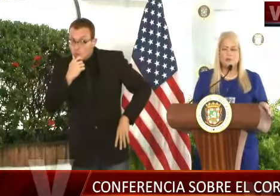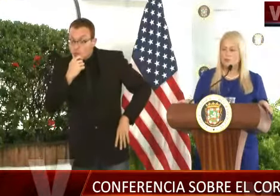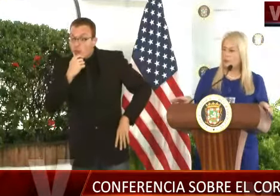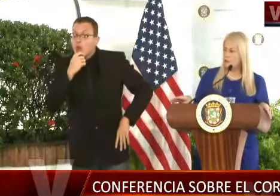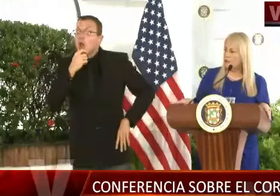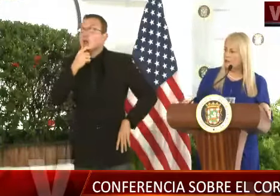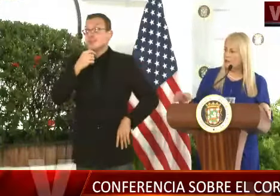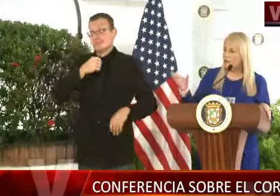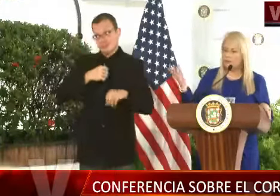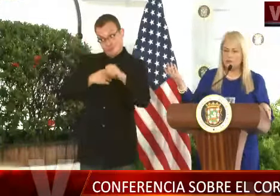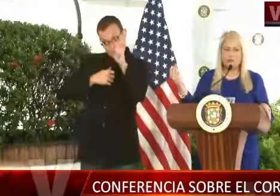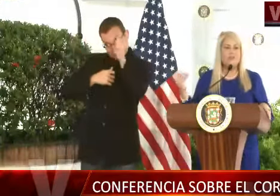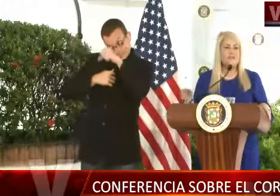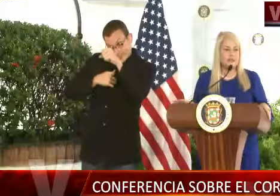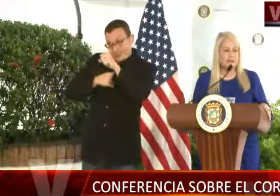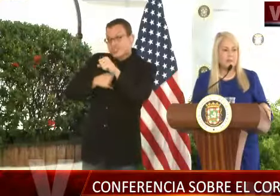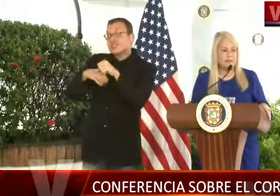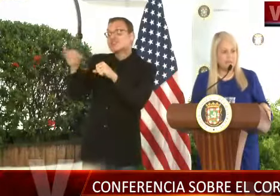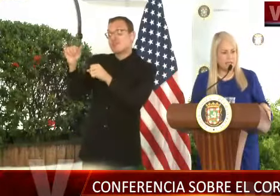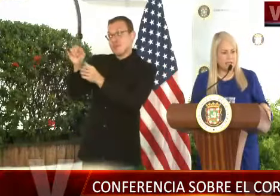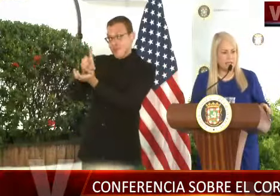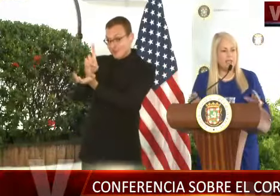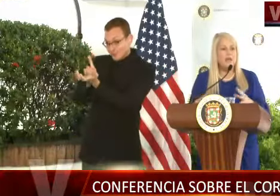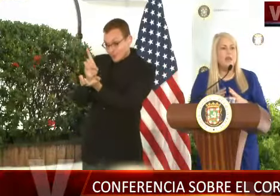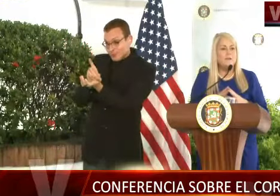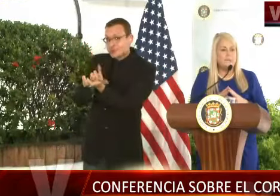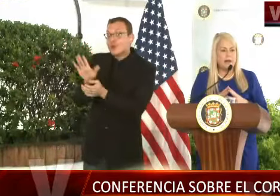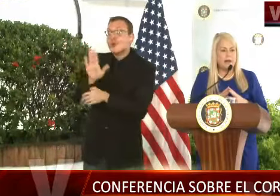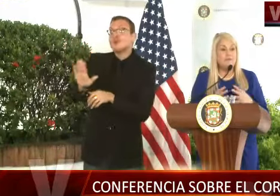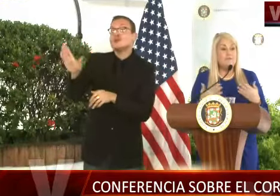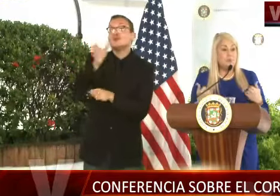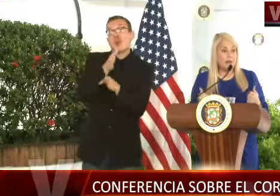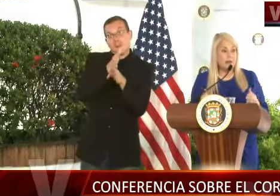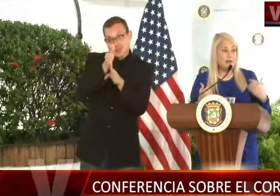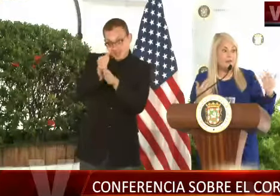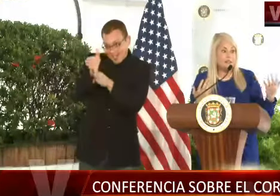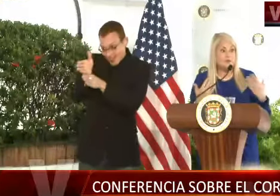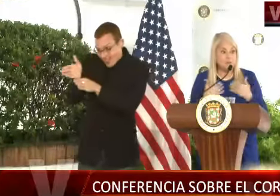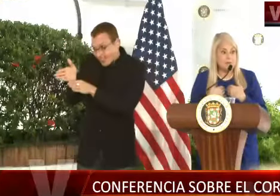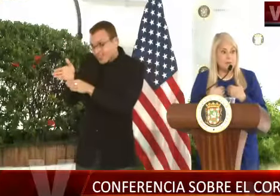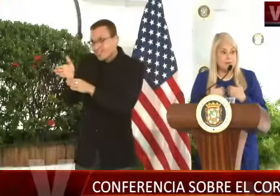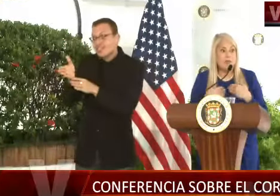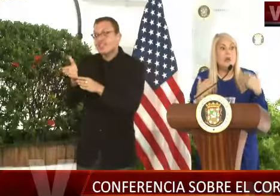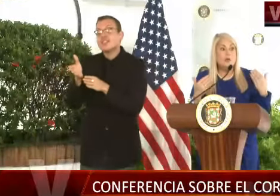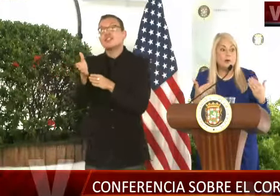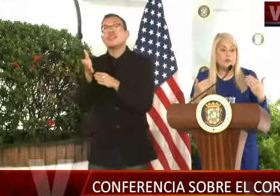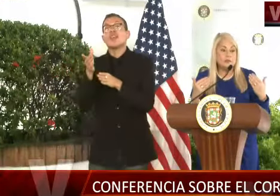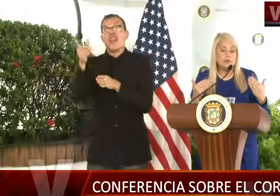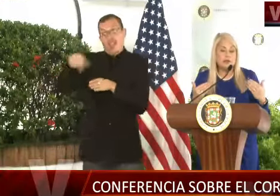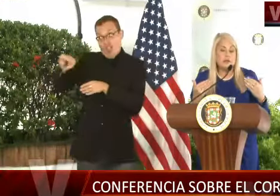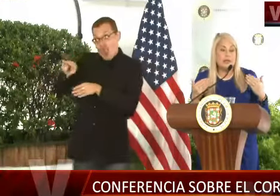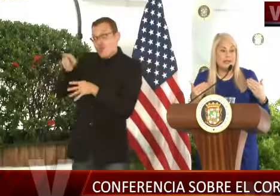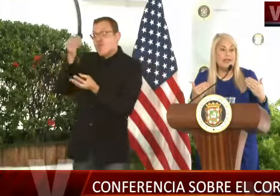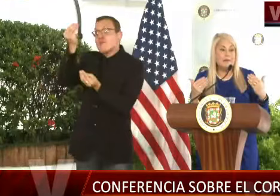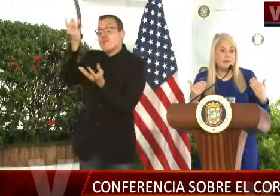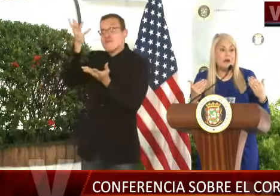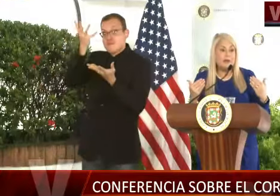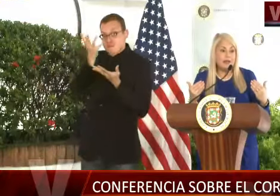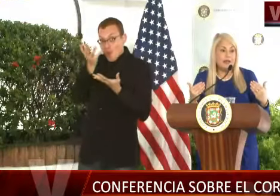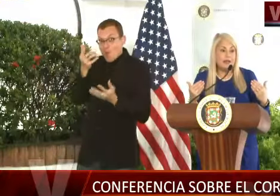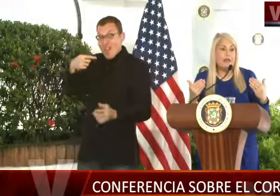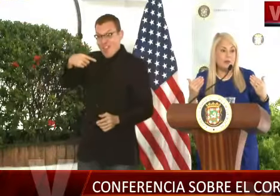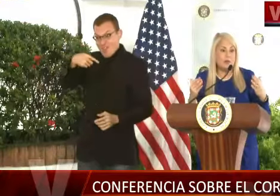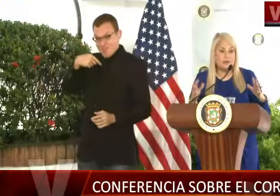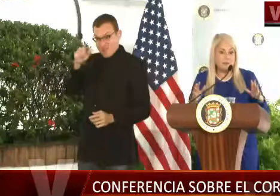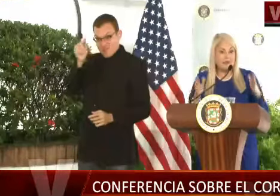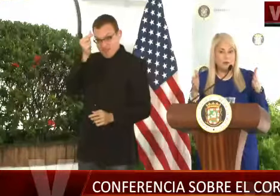los médicos, obviamente, dentro de sus diferentes especialidades, van a informar al Tax Force y a mí cuáles son las maneras en que vamos